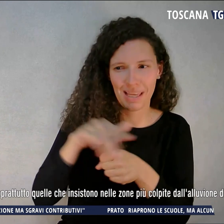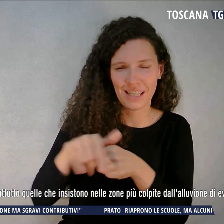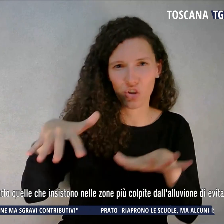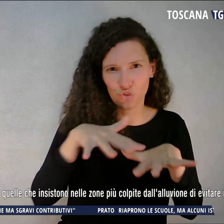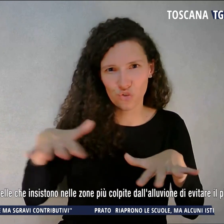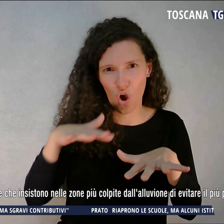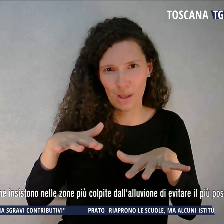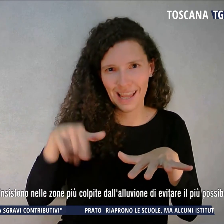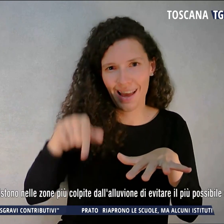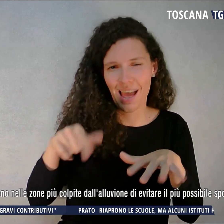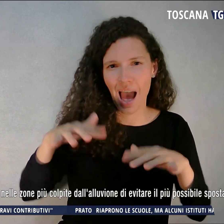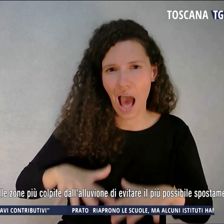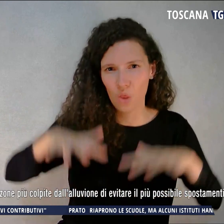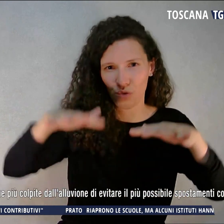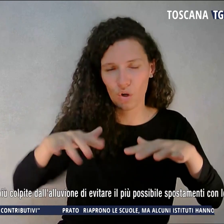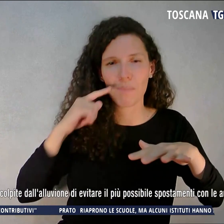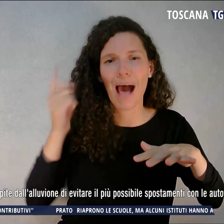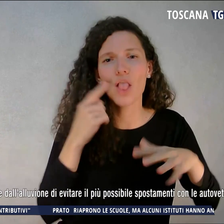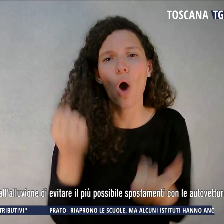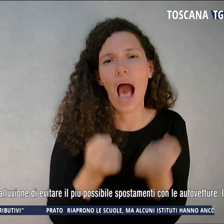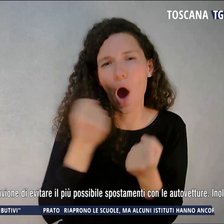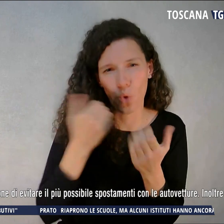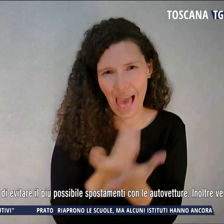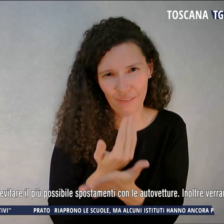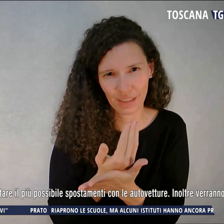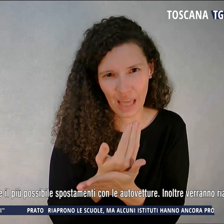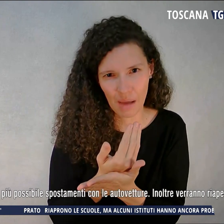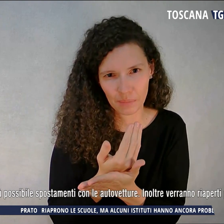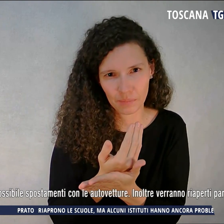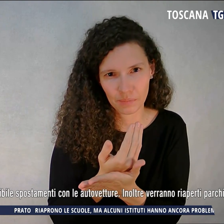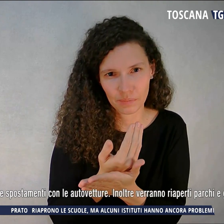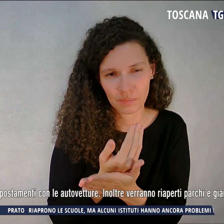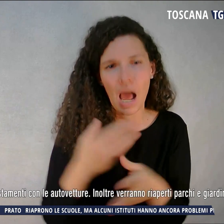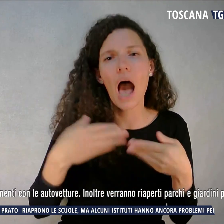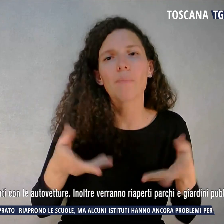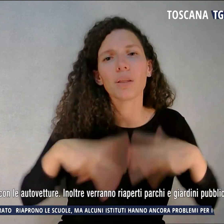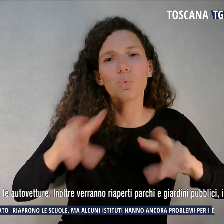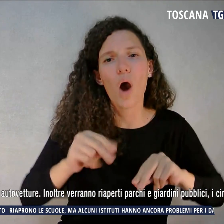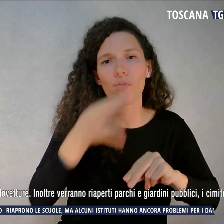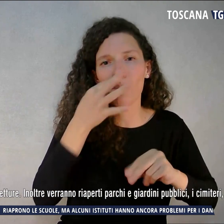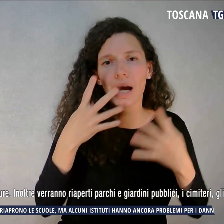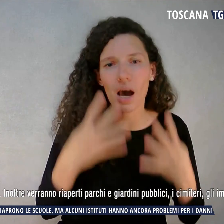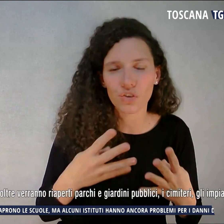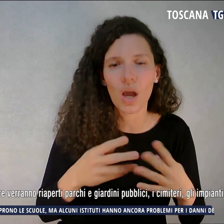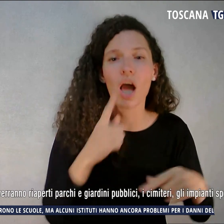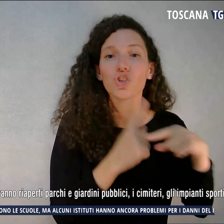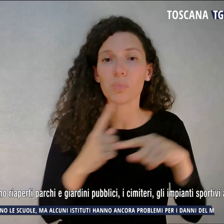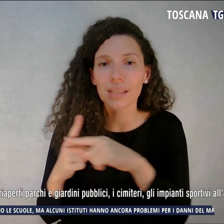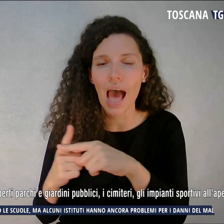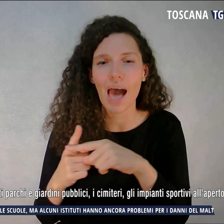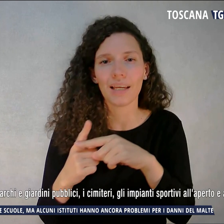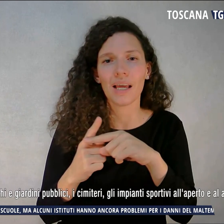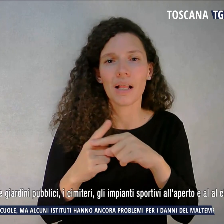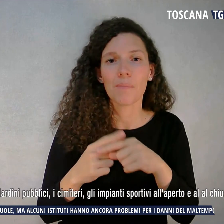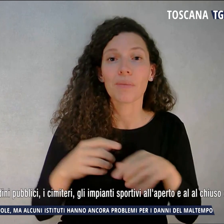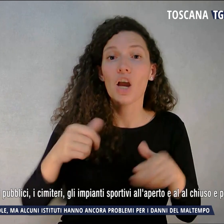possibile spostamenti con le auto. Inoltre verranno riaperti i parchi e i giardini pubblici, i cimiteri, gli impianti sportivi all'aperto e al chiuso